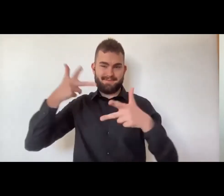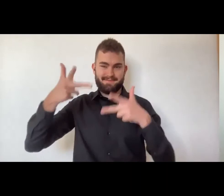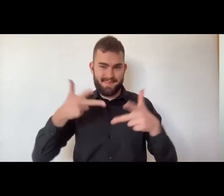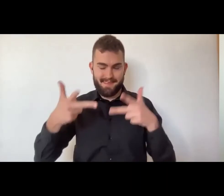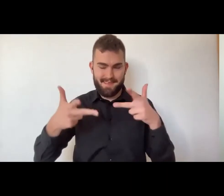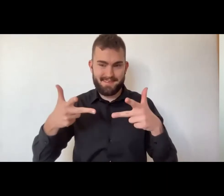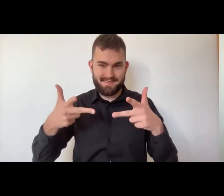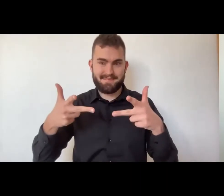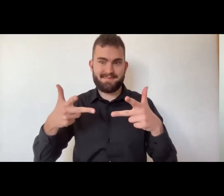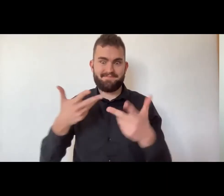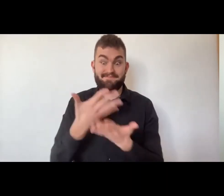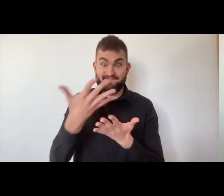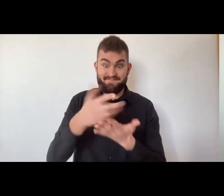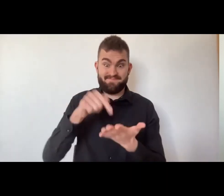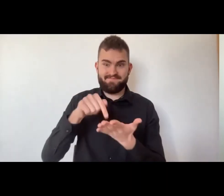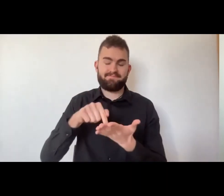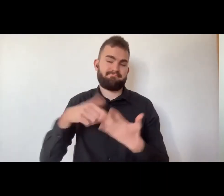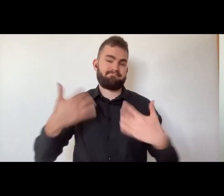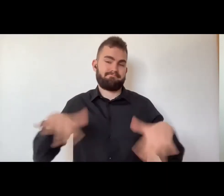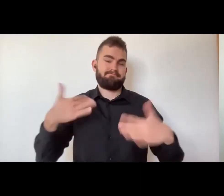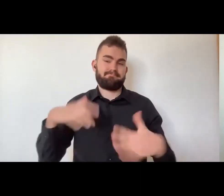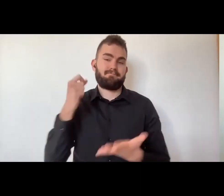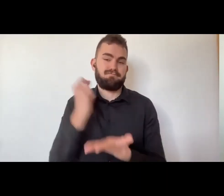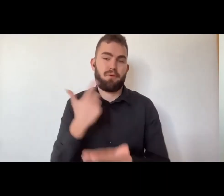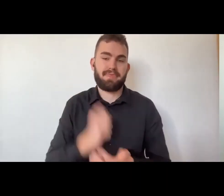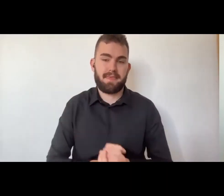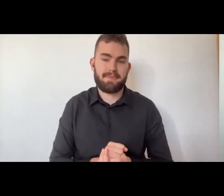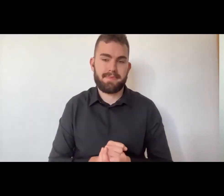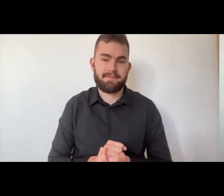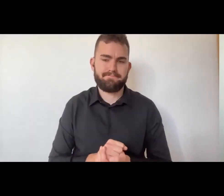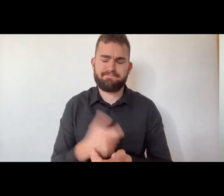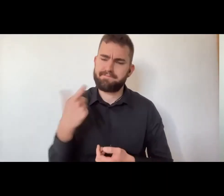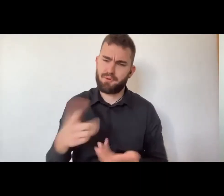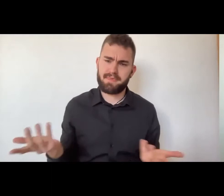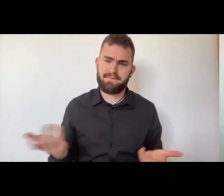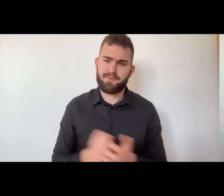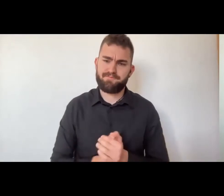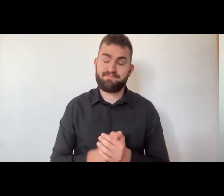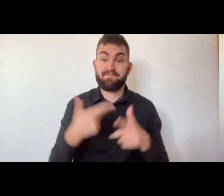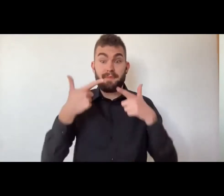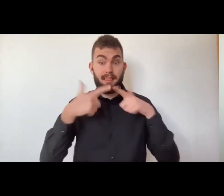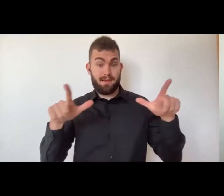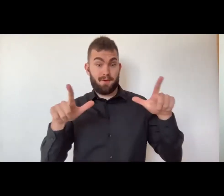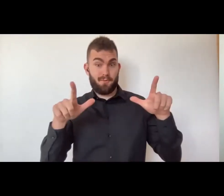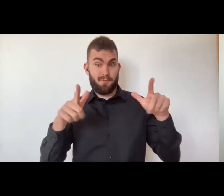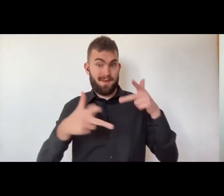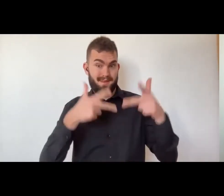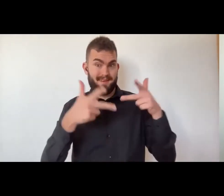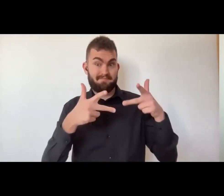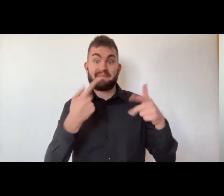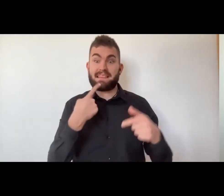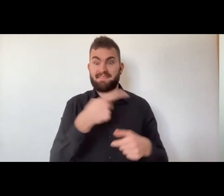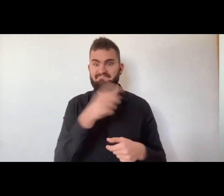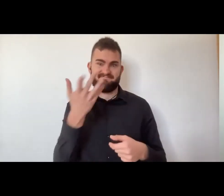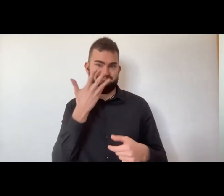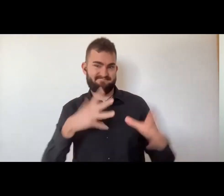un'altra veste del coordinatore di questo incontro sull'arte insegni, coordino questo incontro dell'arte insegni,